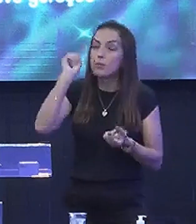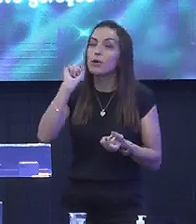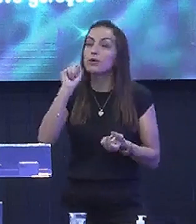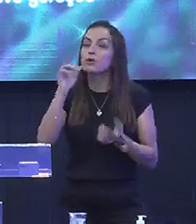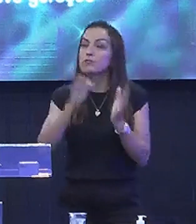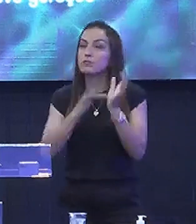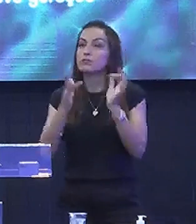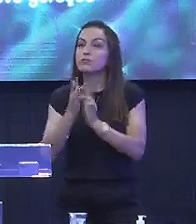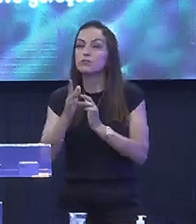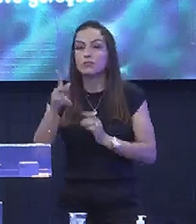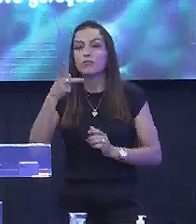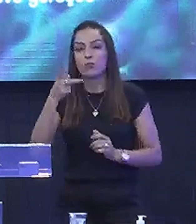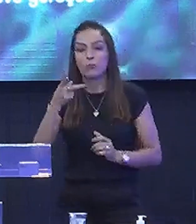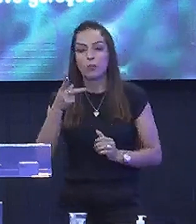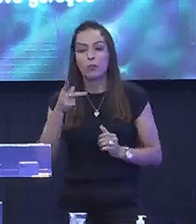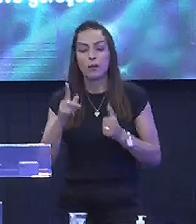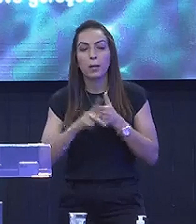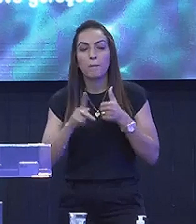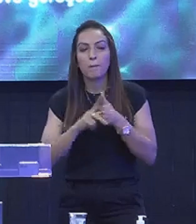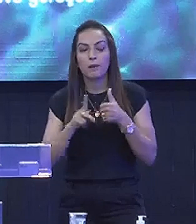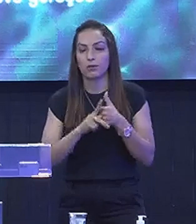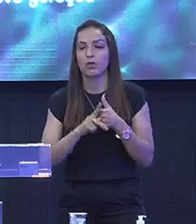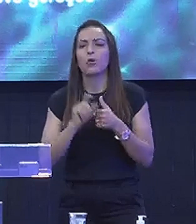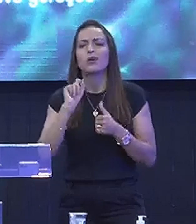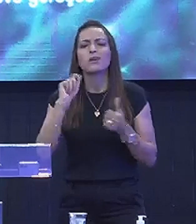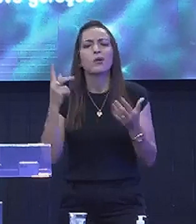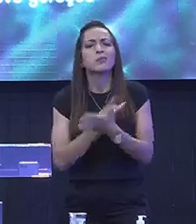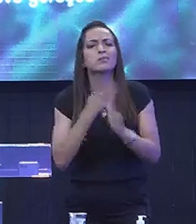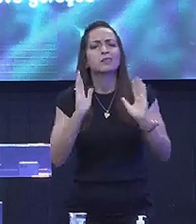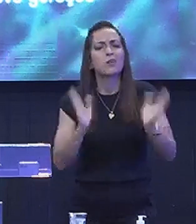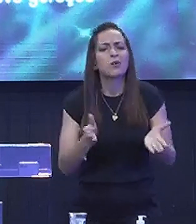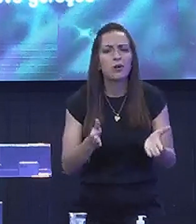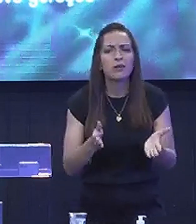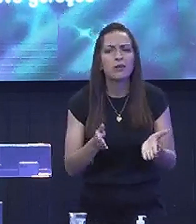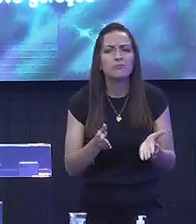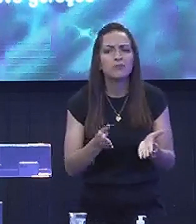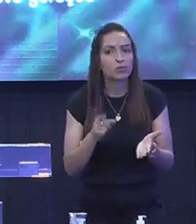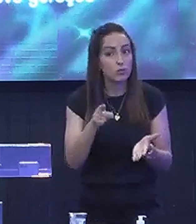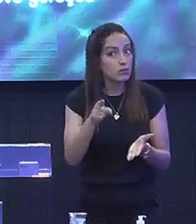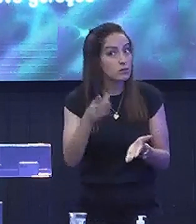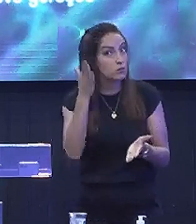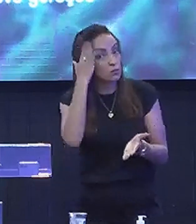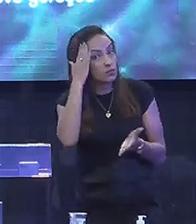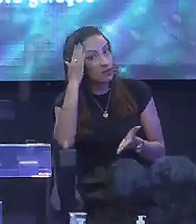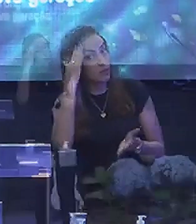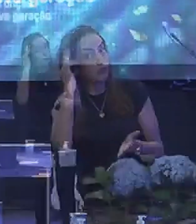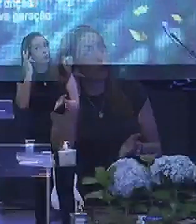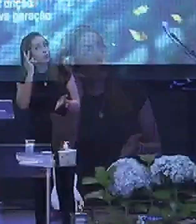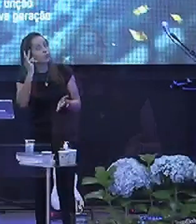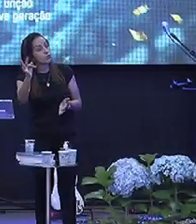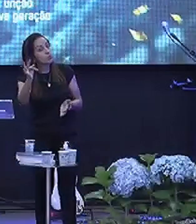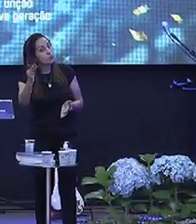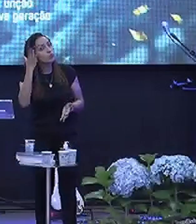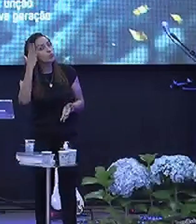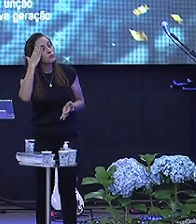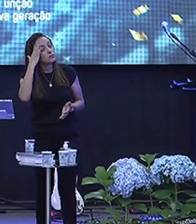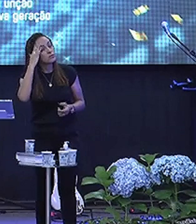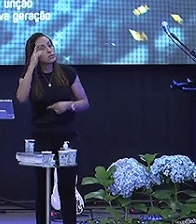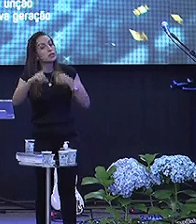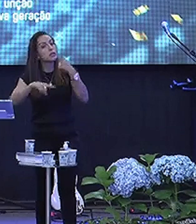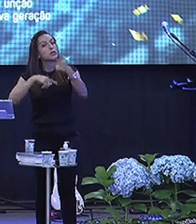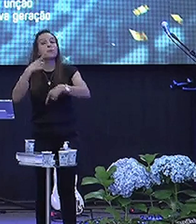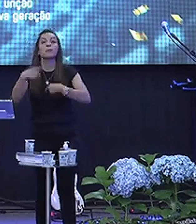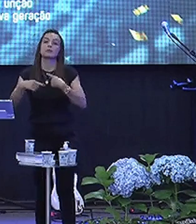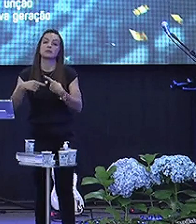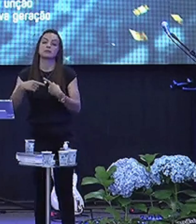Falou para Pedro Pedro O que está acontecendo Agora com você Você não sabe Você vai saber Sempre